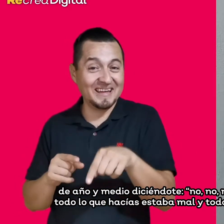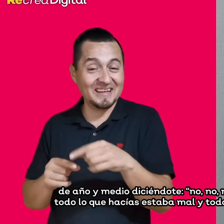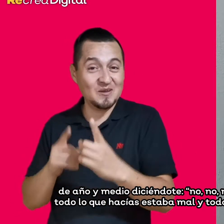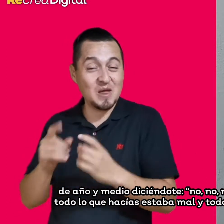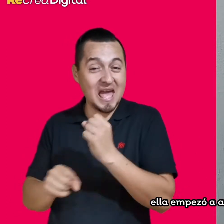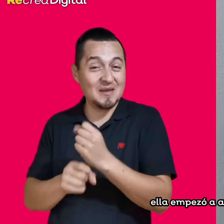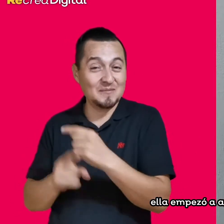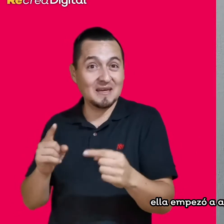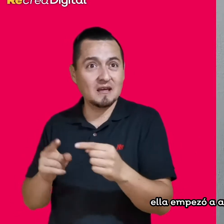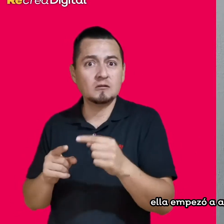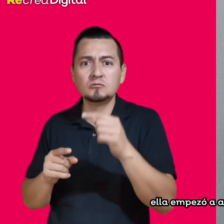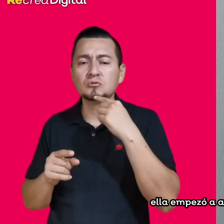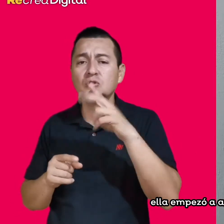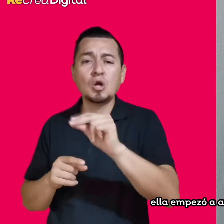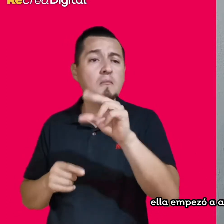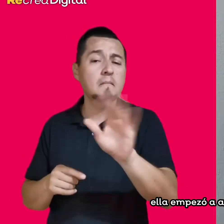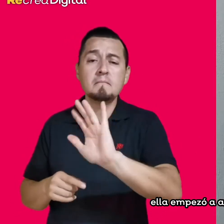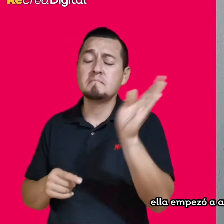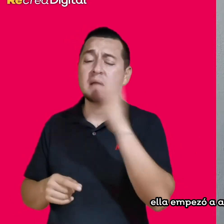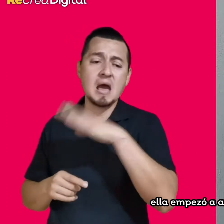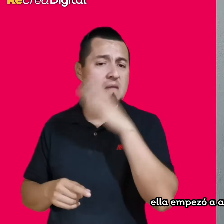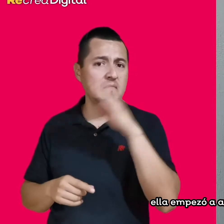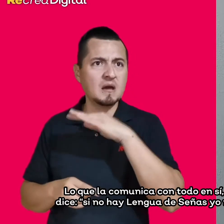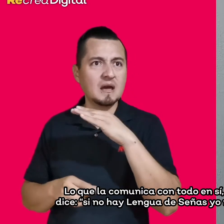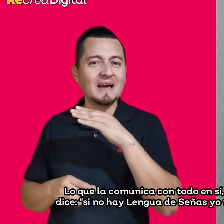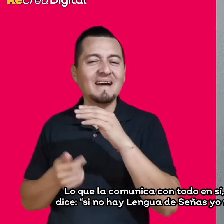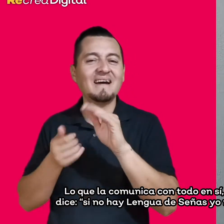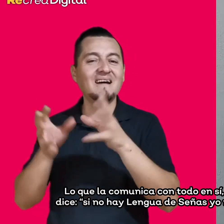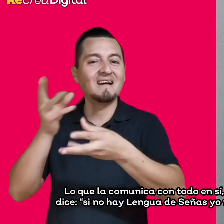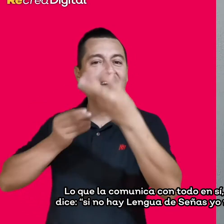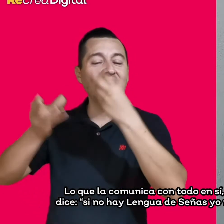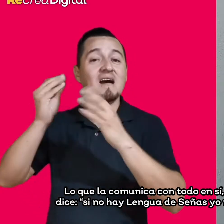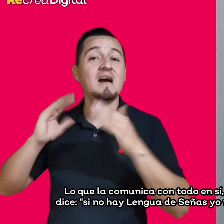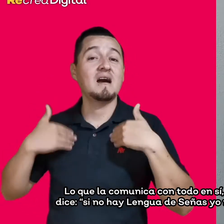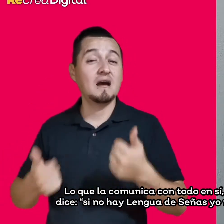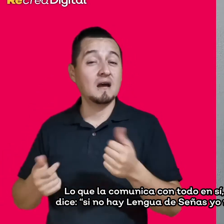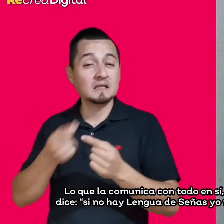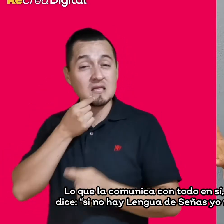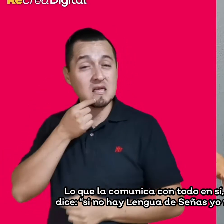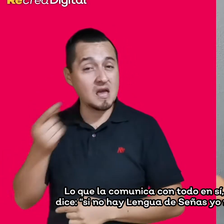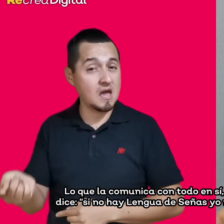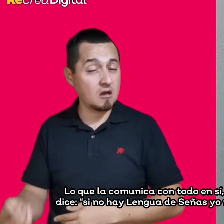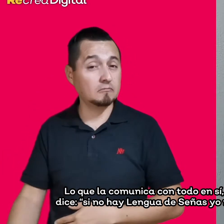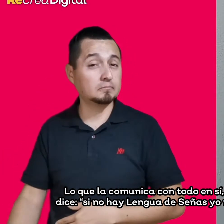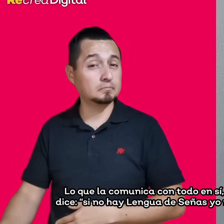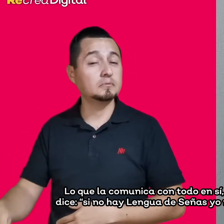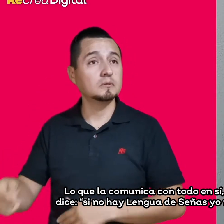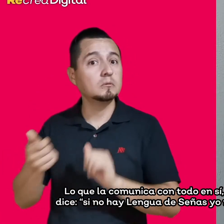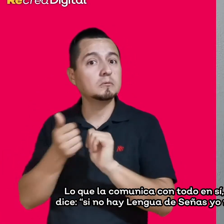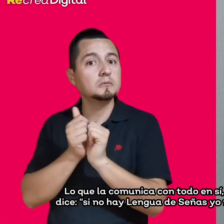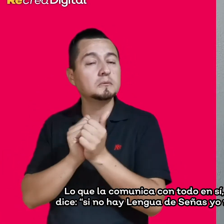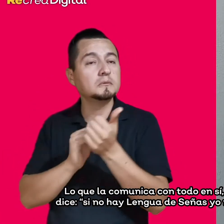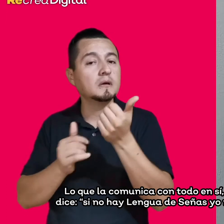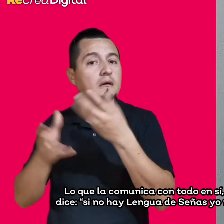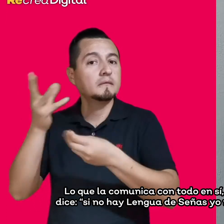chiquitita ella empezó a aprender eso. Es lo que la comunica con todo en sí